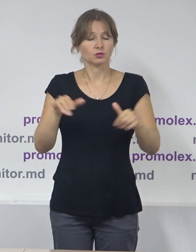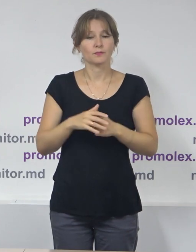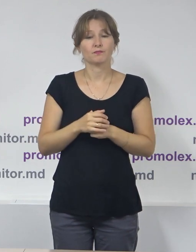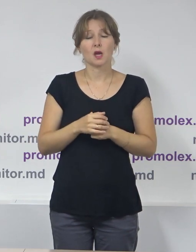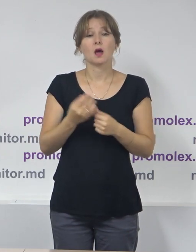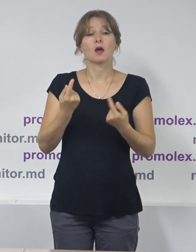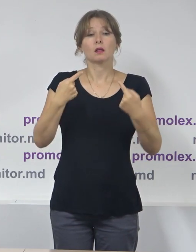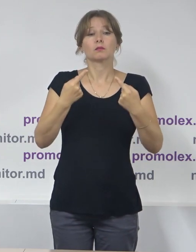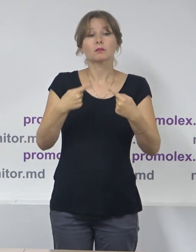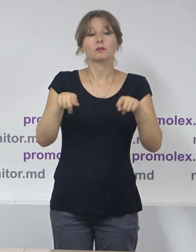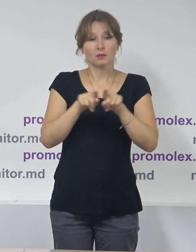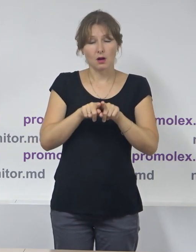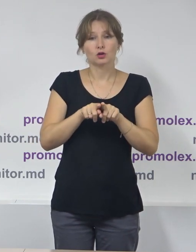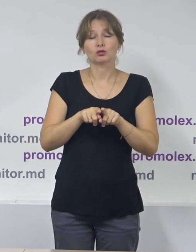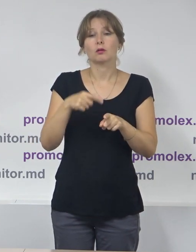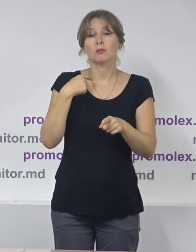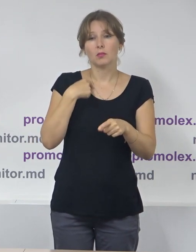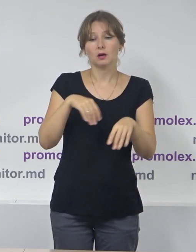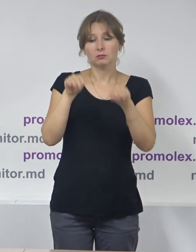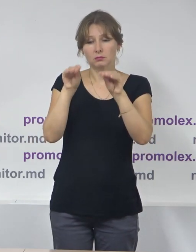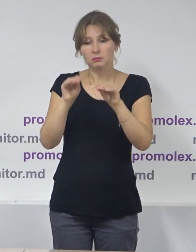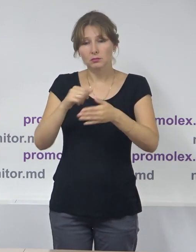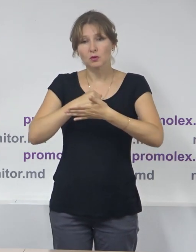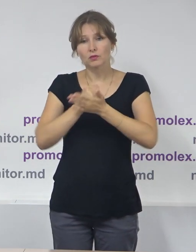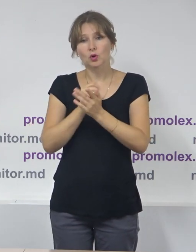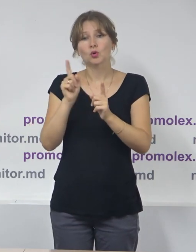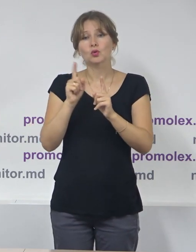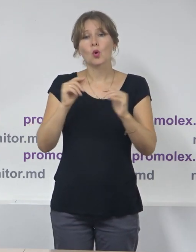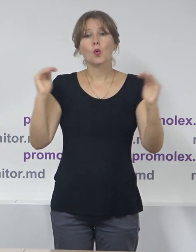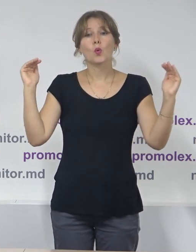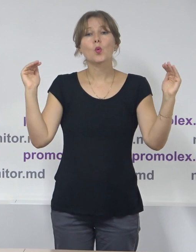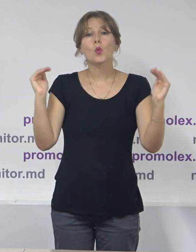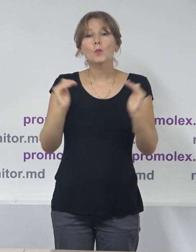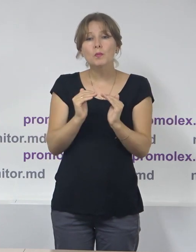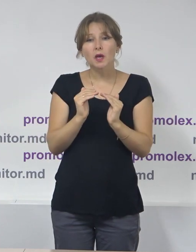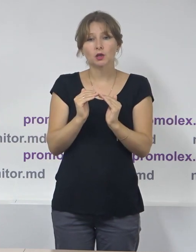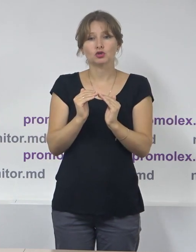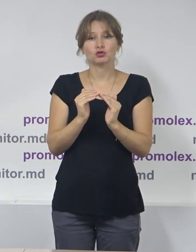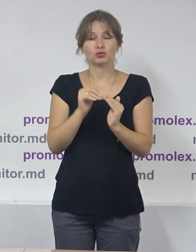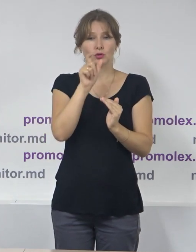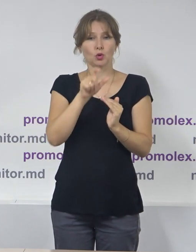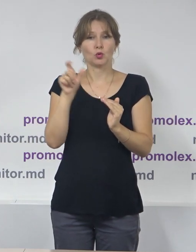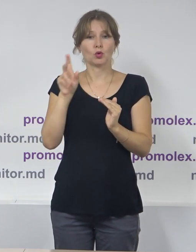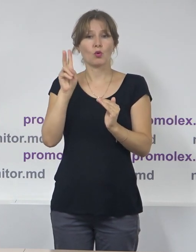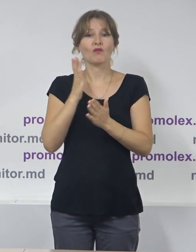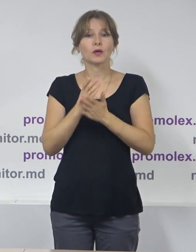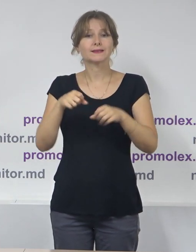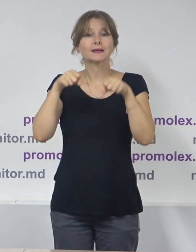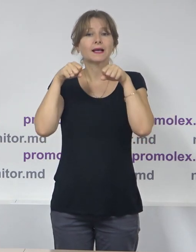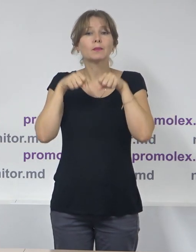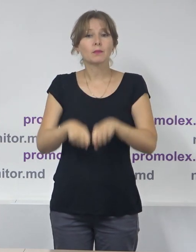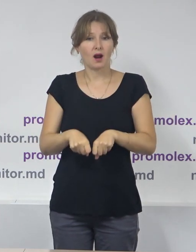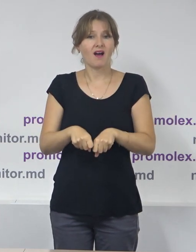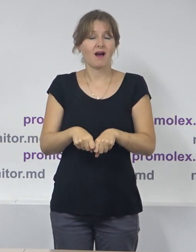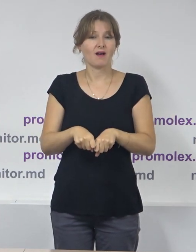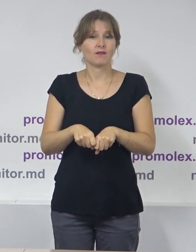constatăm că a scăzut numrul de legători care au dreptul și vor putea vota în cadrul alegerilor